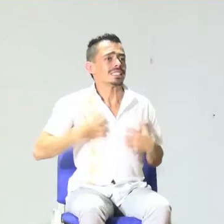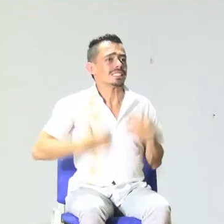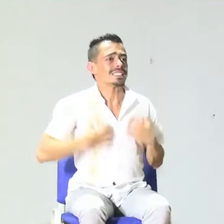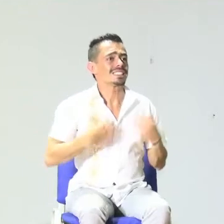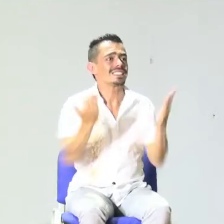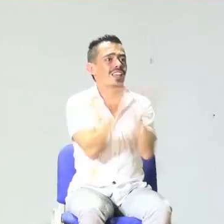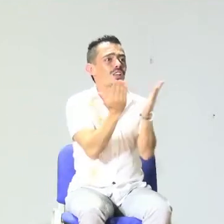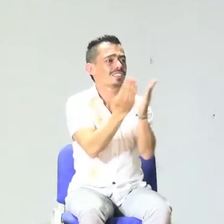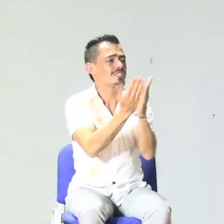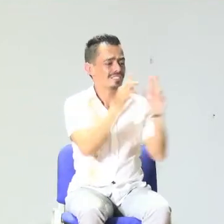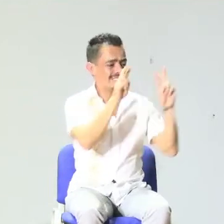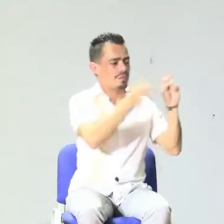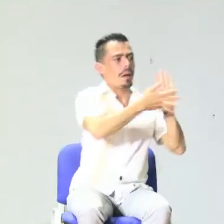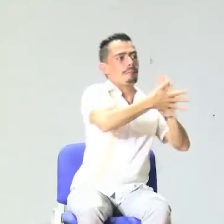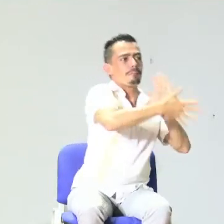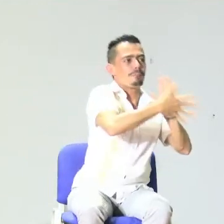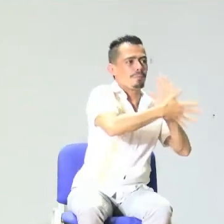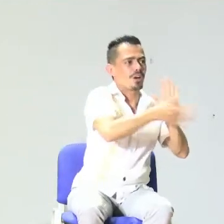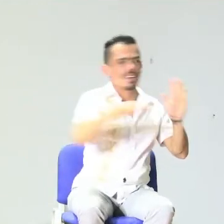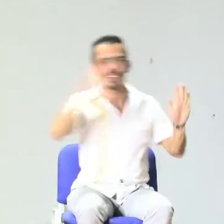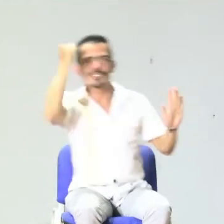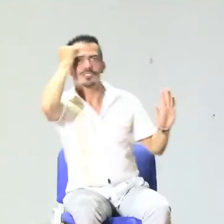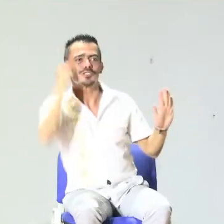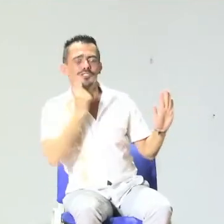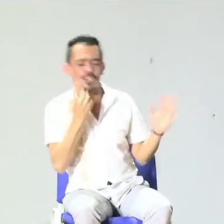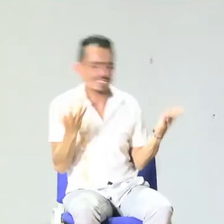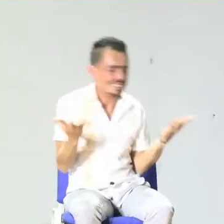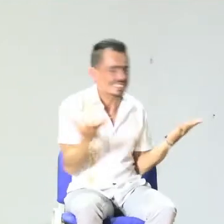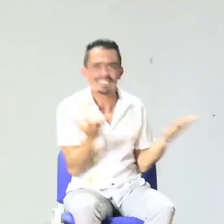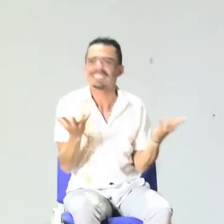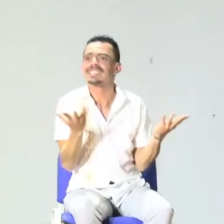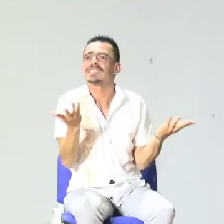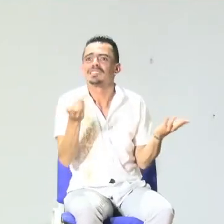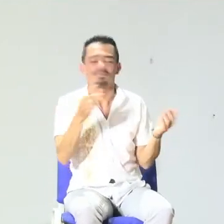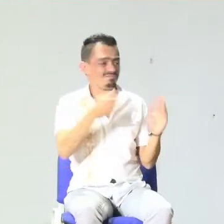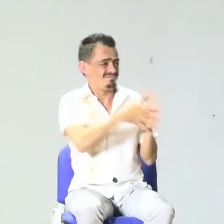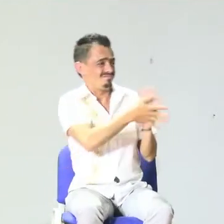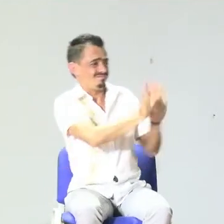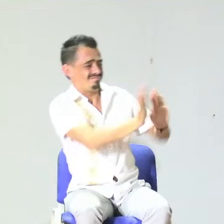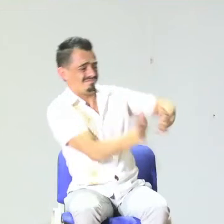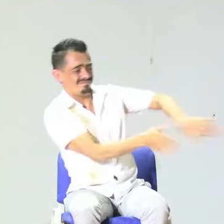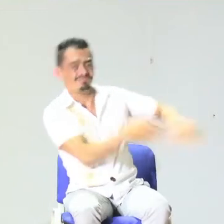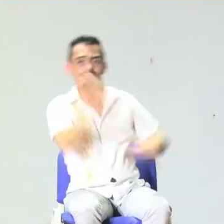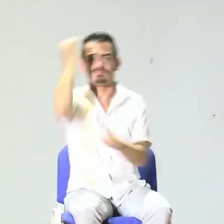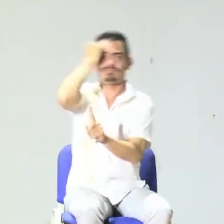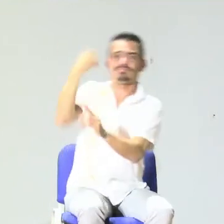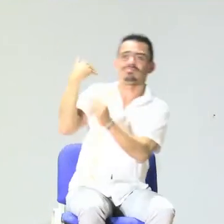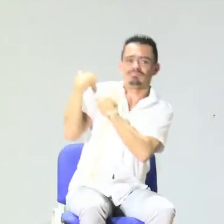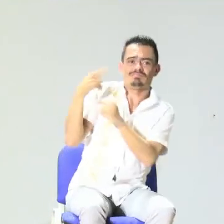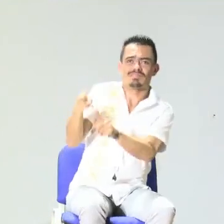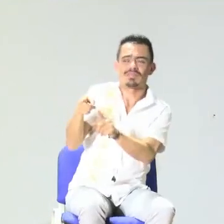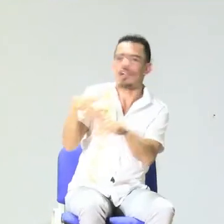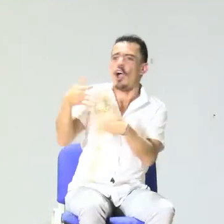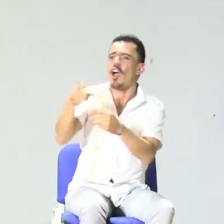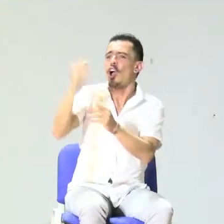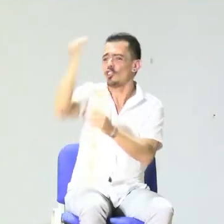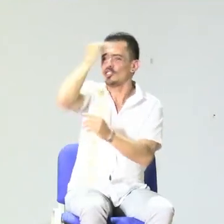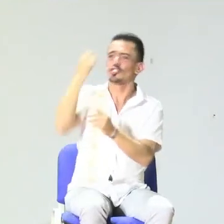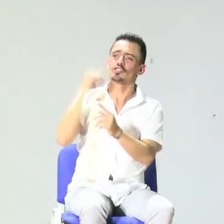federación, esta reflexión es de gran importancia porque hay muchas inquietudes respecto a la educación del sordo, respecto a cuál es la base que tenemos para